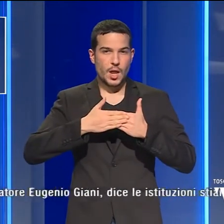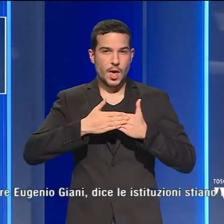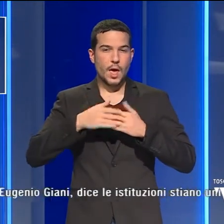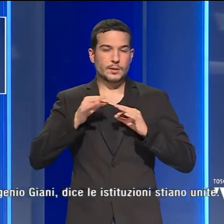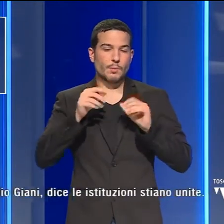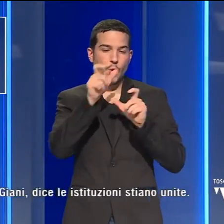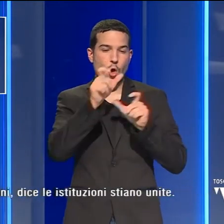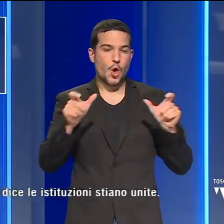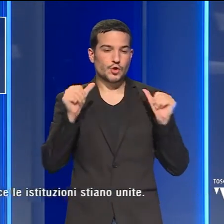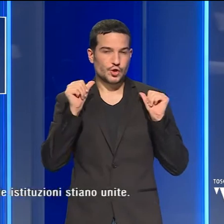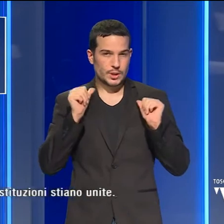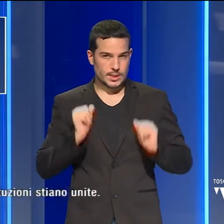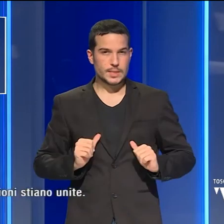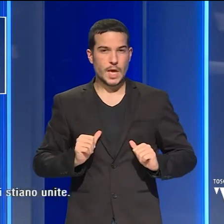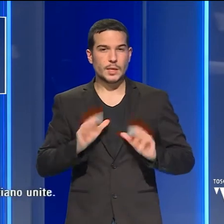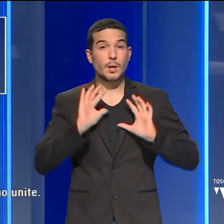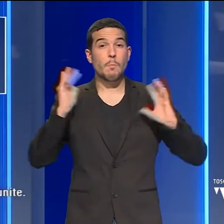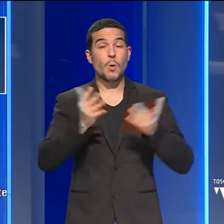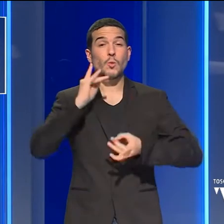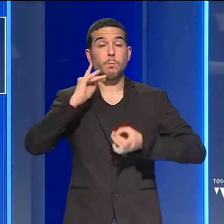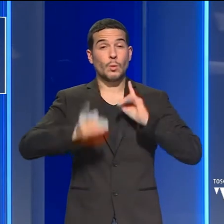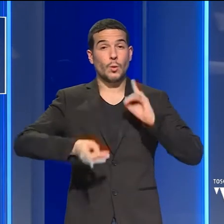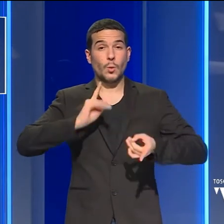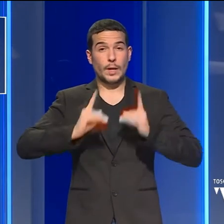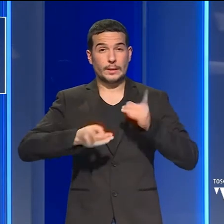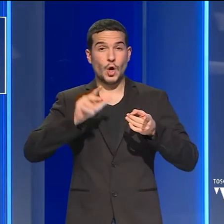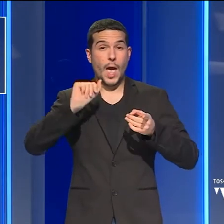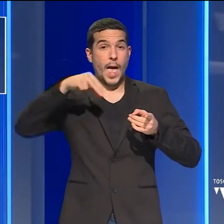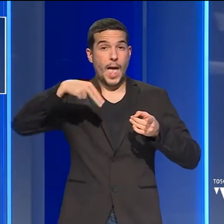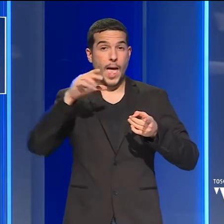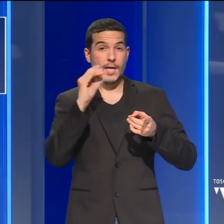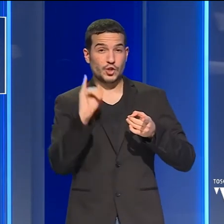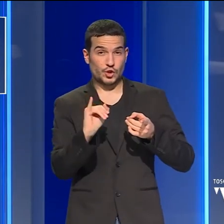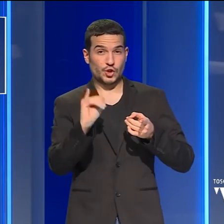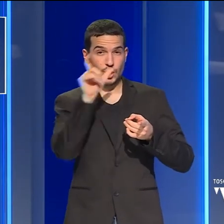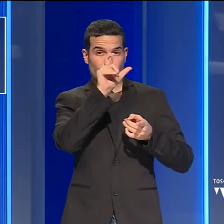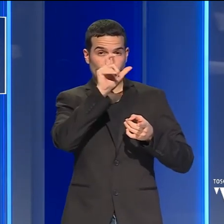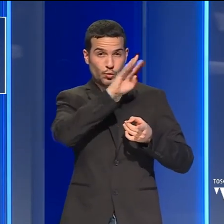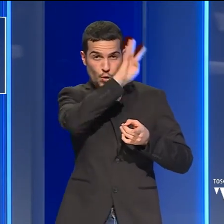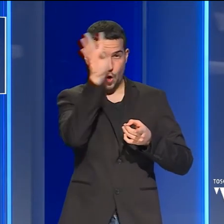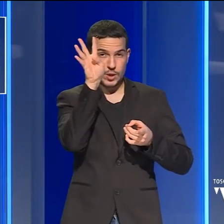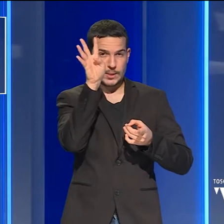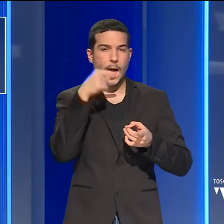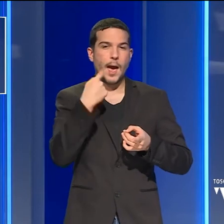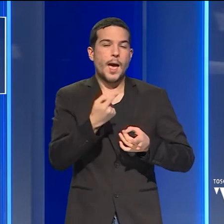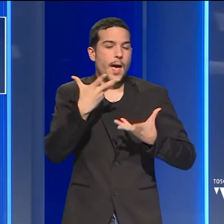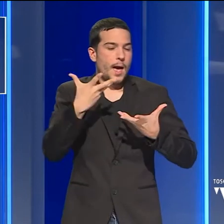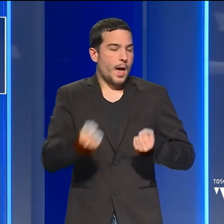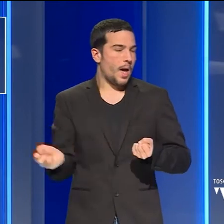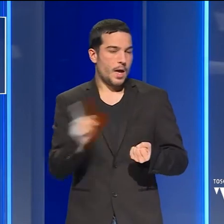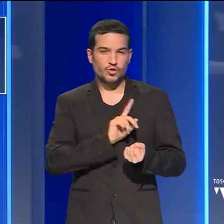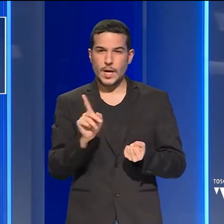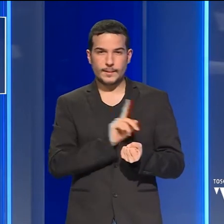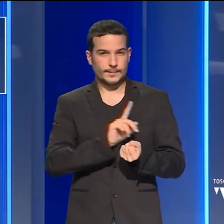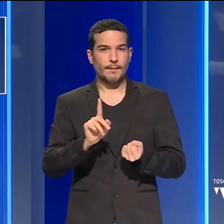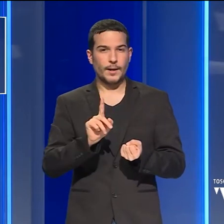cittadini e del mondo politico. Per Anci Toscana si tratta di un fatto inaccettabile. Fratelli